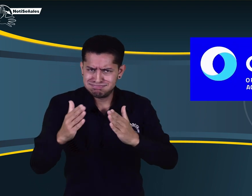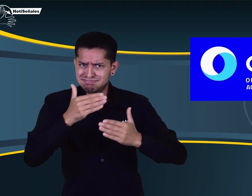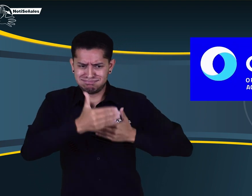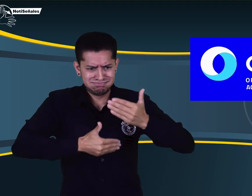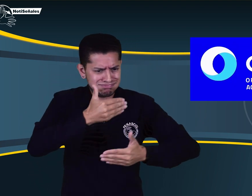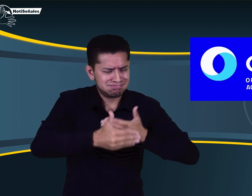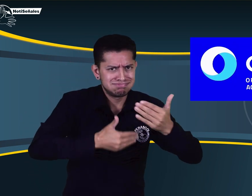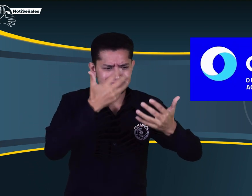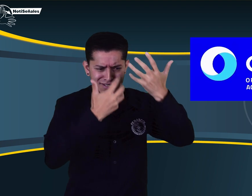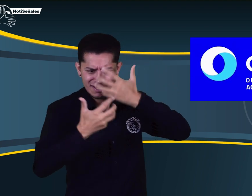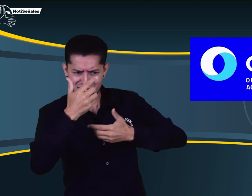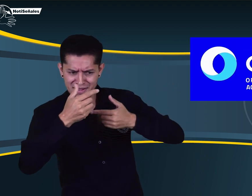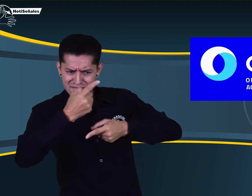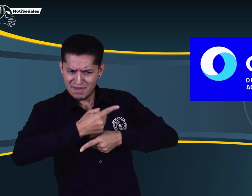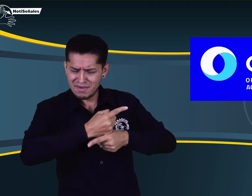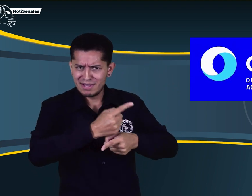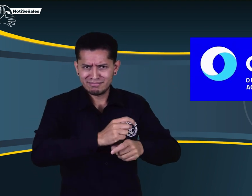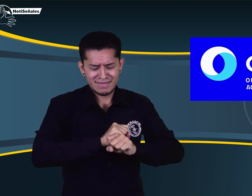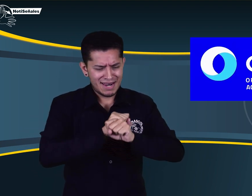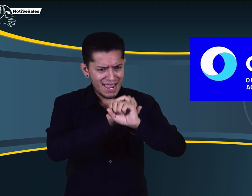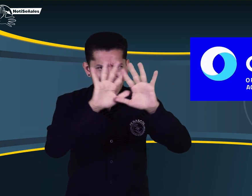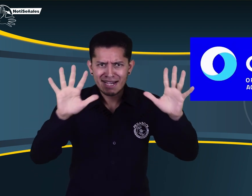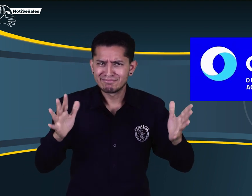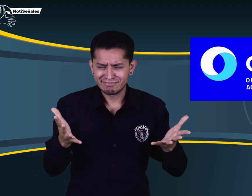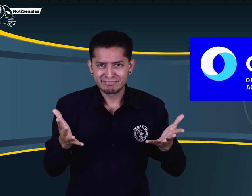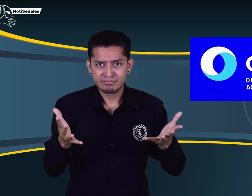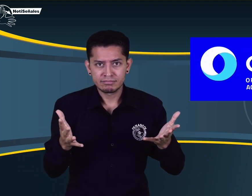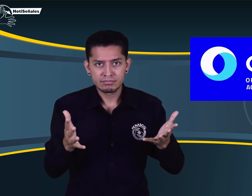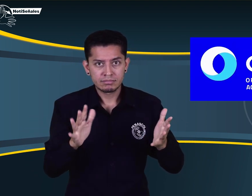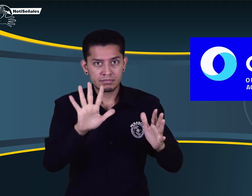de lo que diga la normativa en relación a los procesos de evaluación.